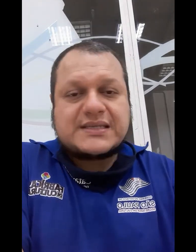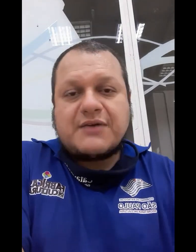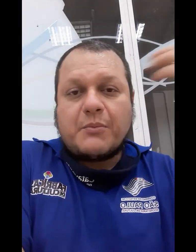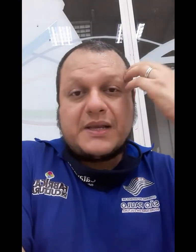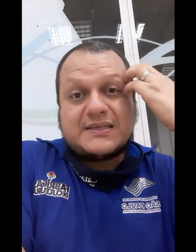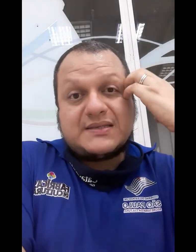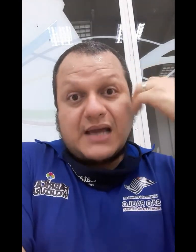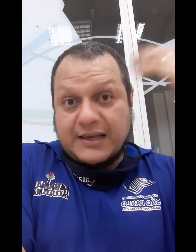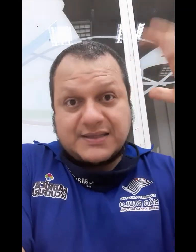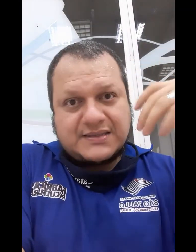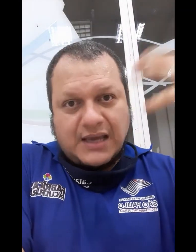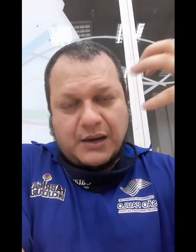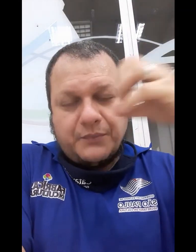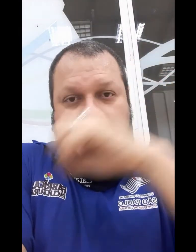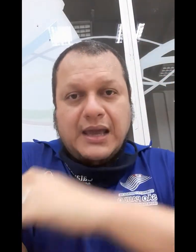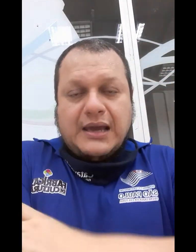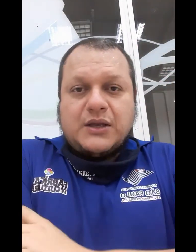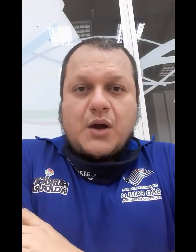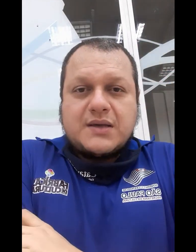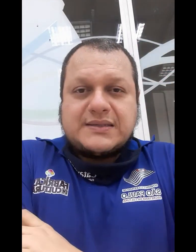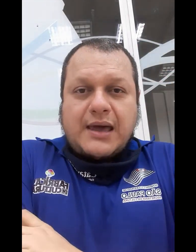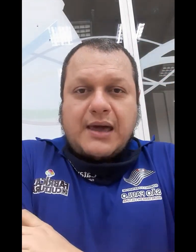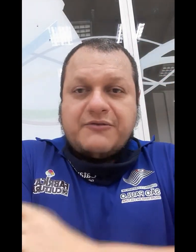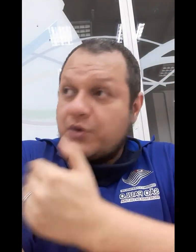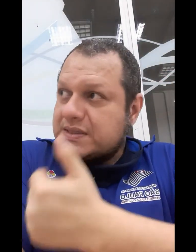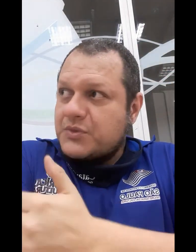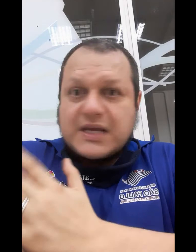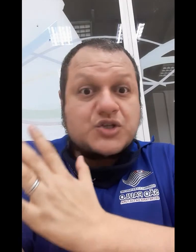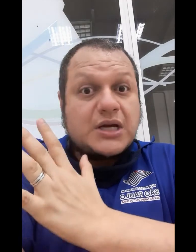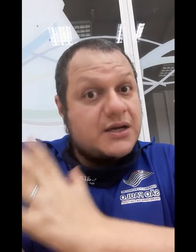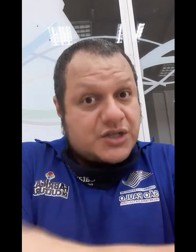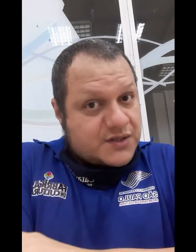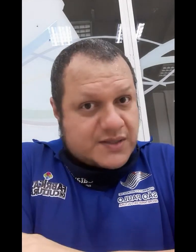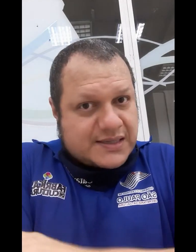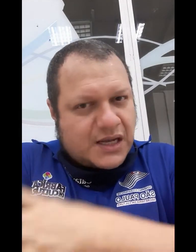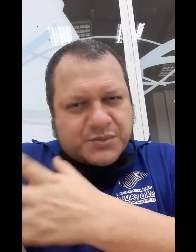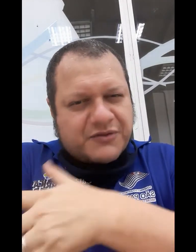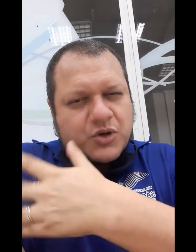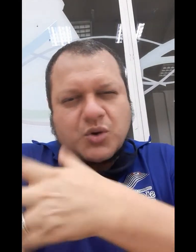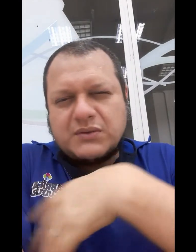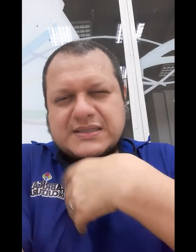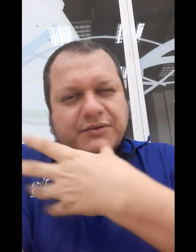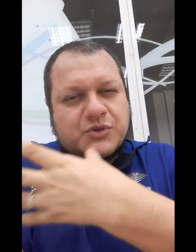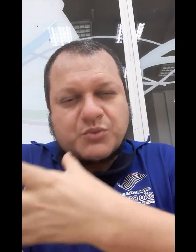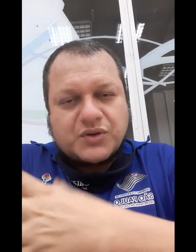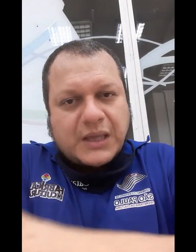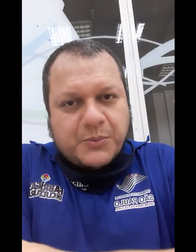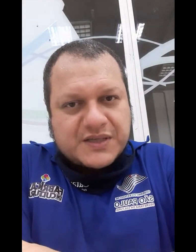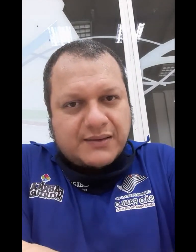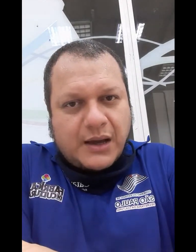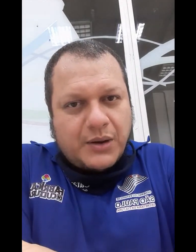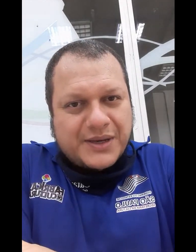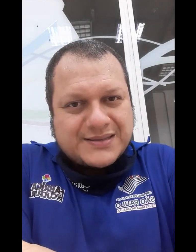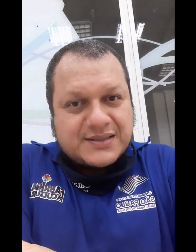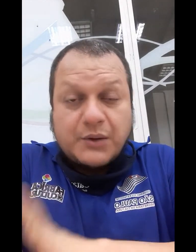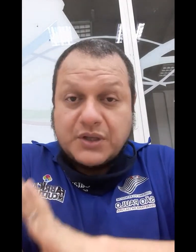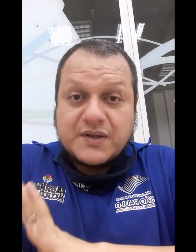estavam presenciais quiseram que nós fôssemos adiante nas nossas aulas, porque afinal de contas estávamos muito tempo sem ter aula presencial, então nós